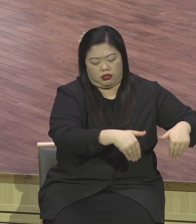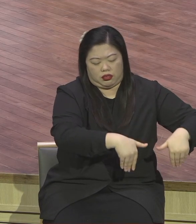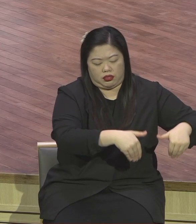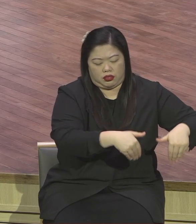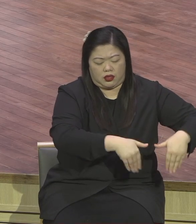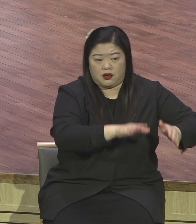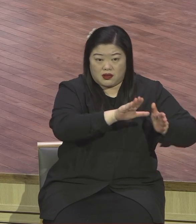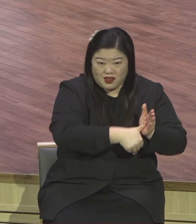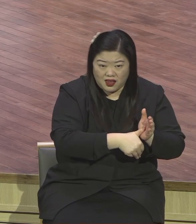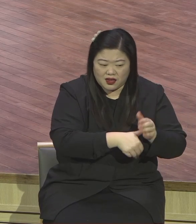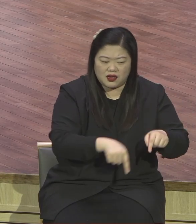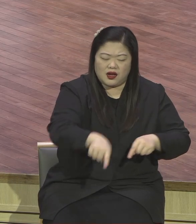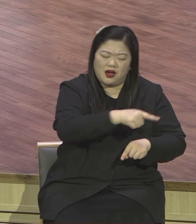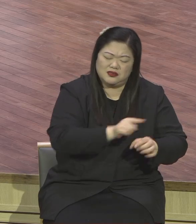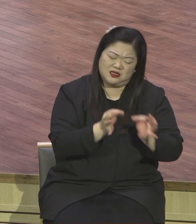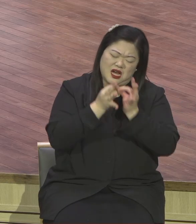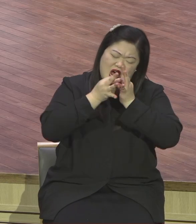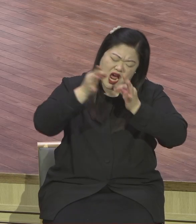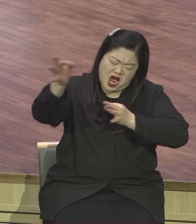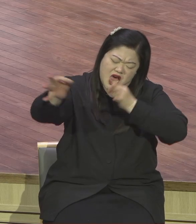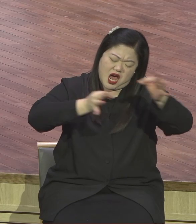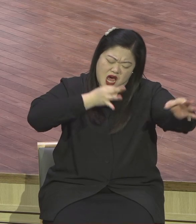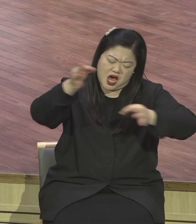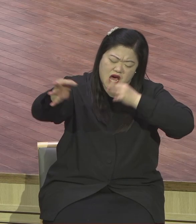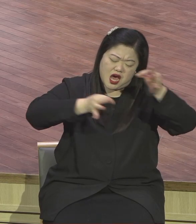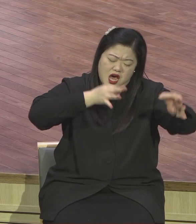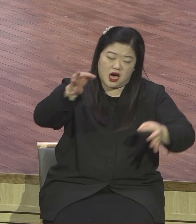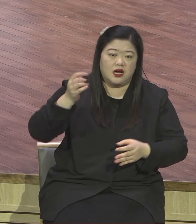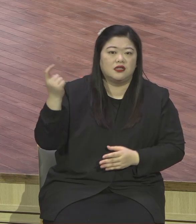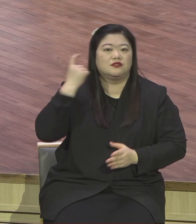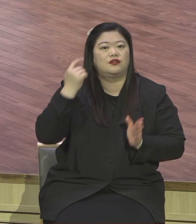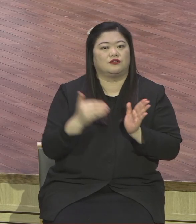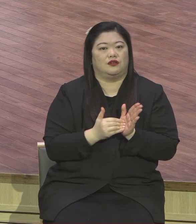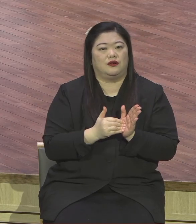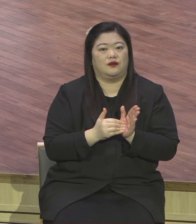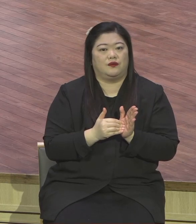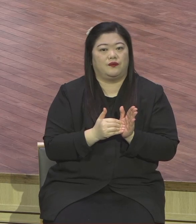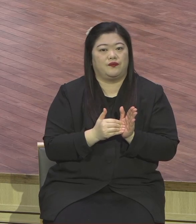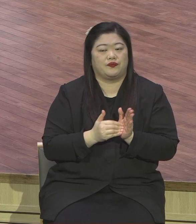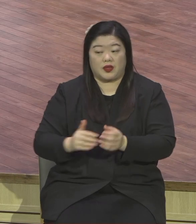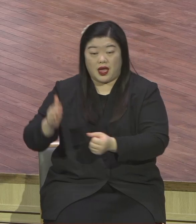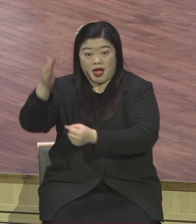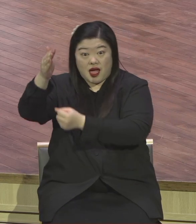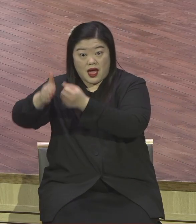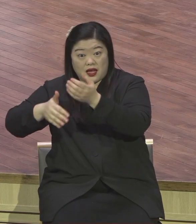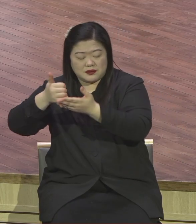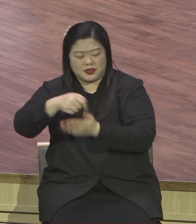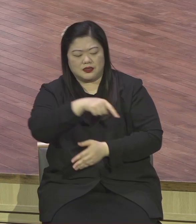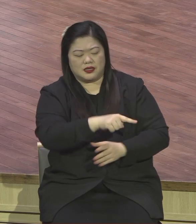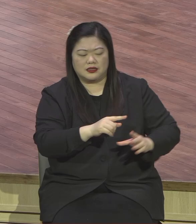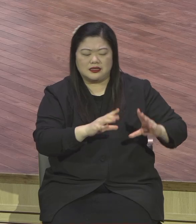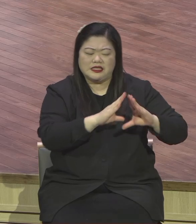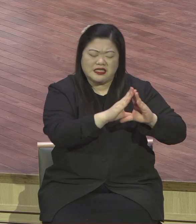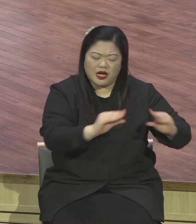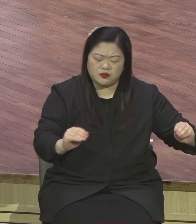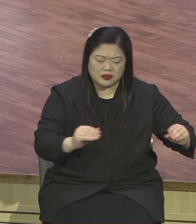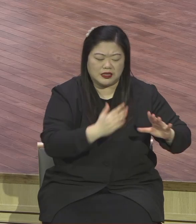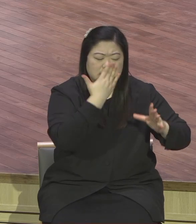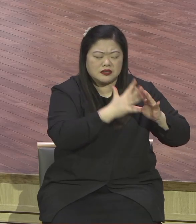들으시고 부르짖음 그의 강제노역에 해방시켜 주셨다라고 말씀했습니다. 내가 그 소리를 들었다. 그 부르짖는 소리